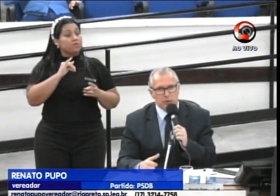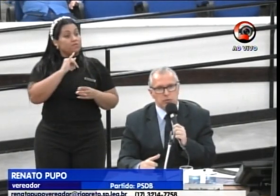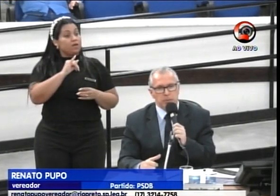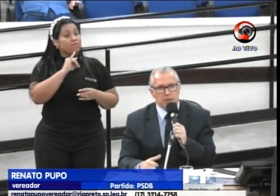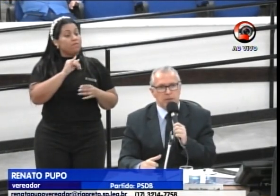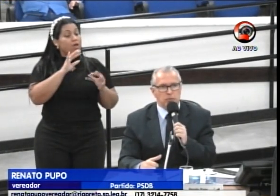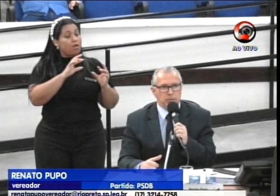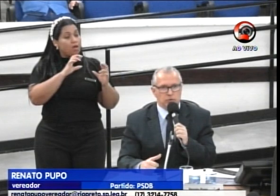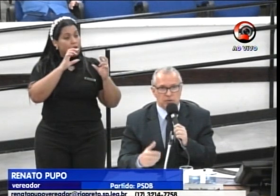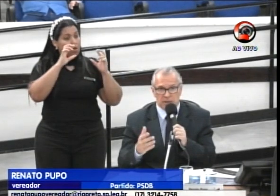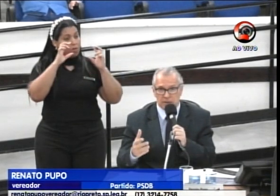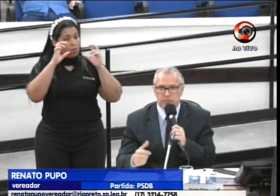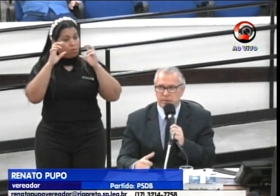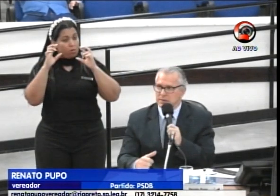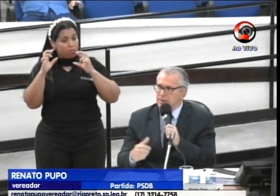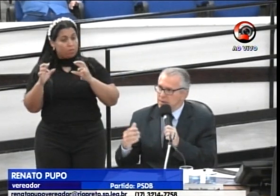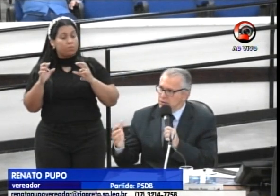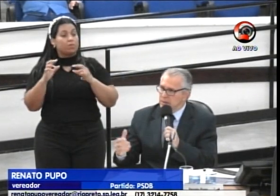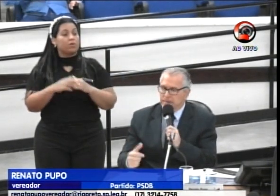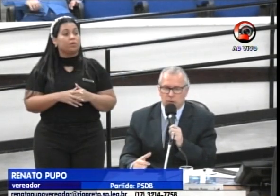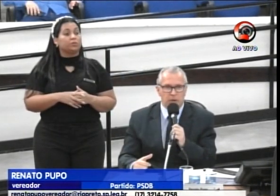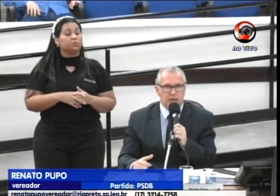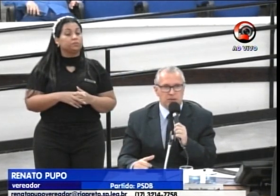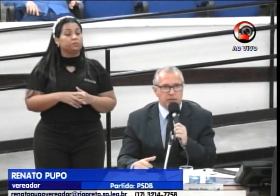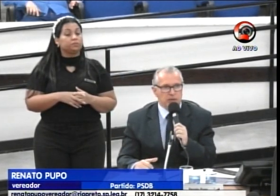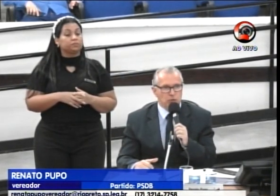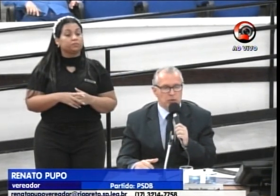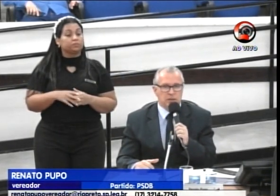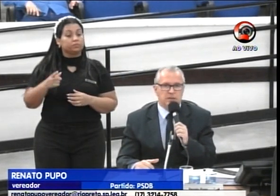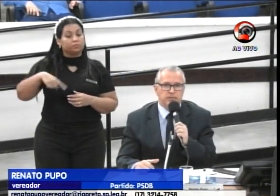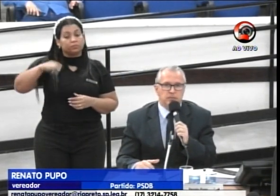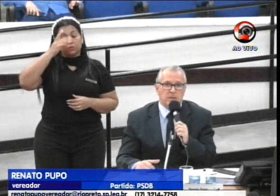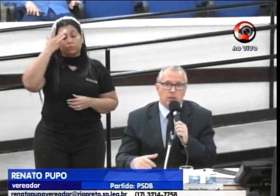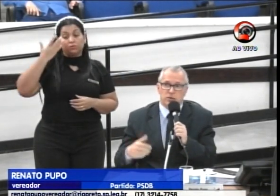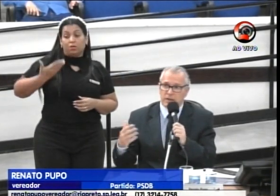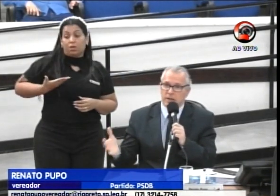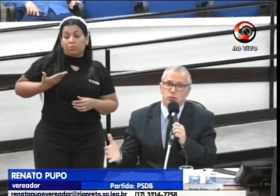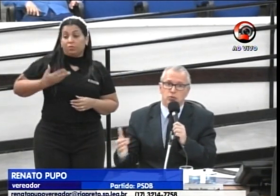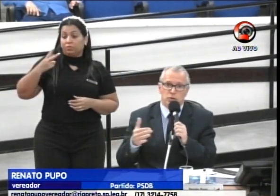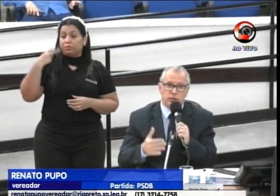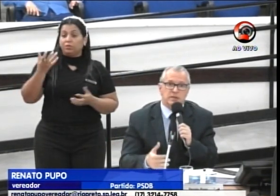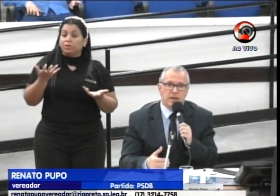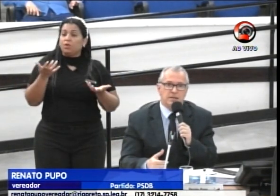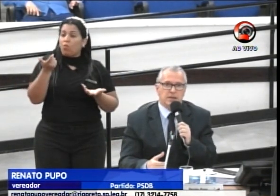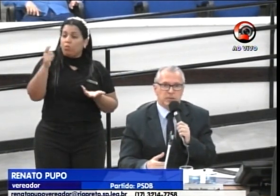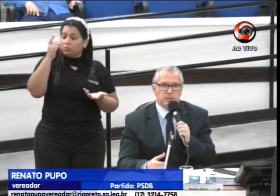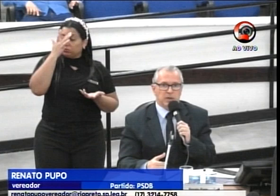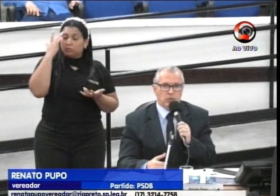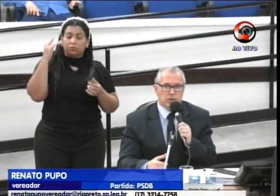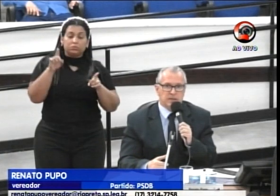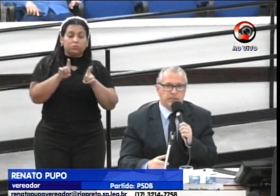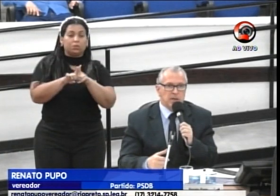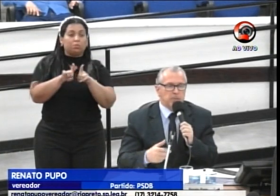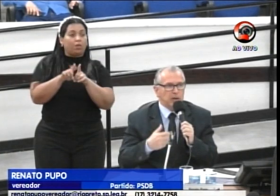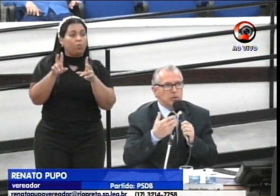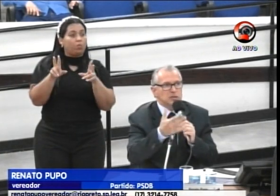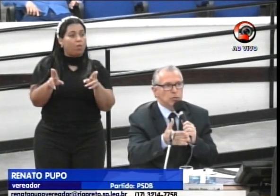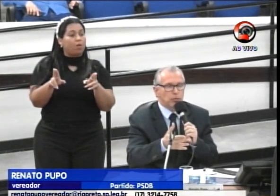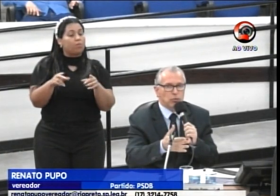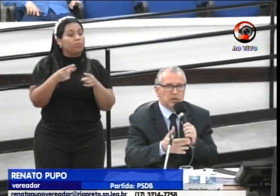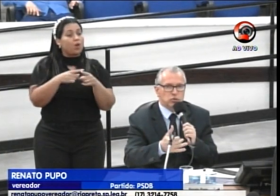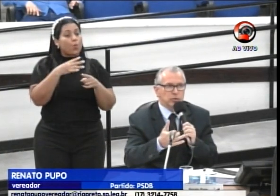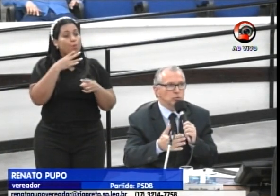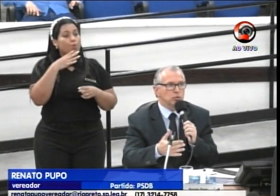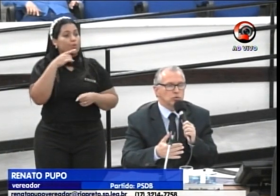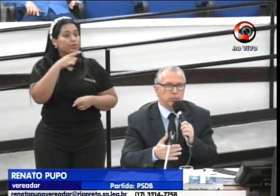acompanho de perto o IBIS aqui, presidente, colegas vereadores. Gostaria que os outros fizessem a mesma coisa, para conhecer